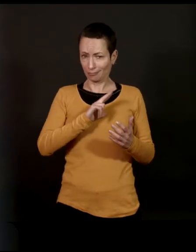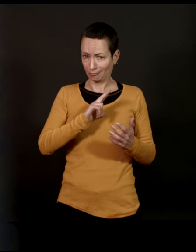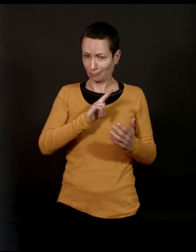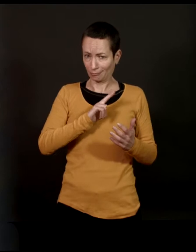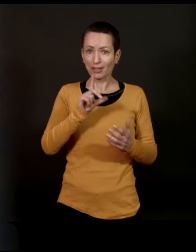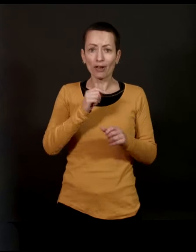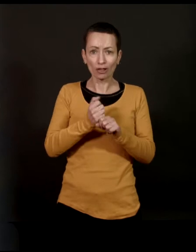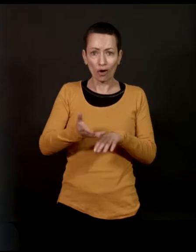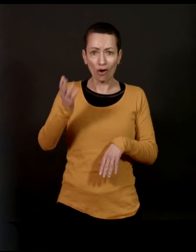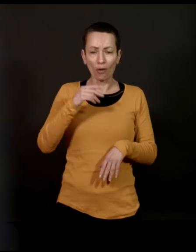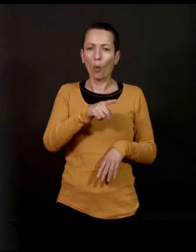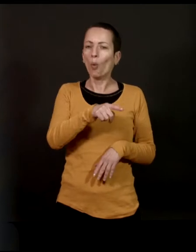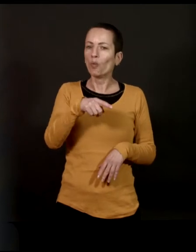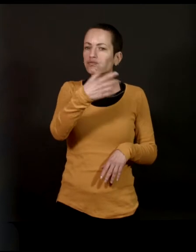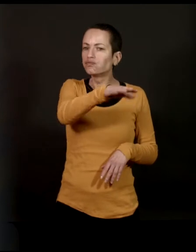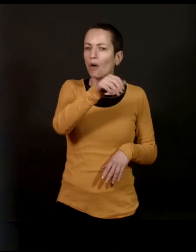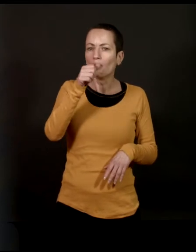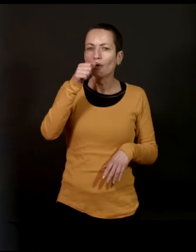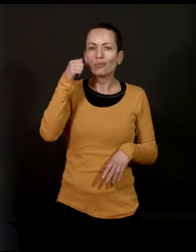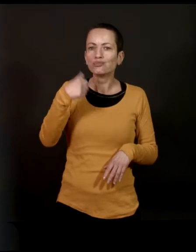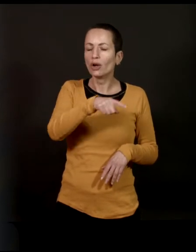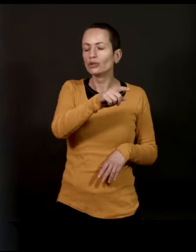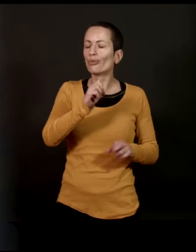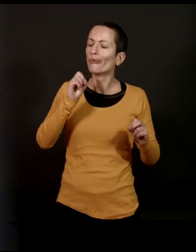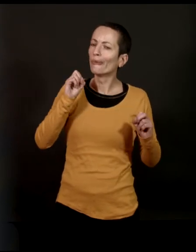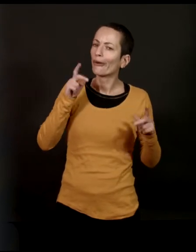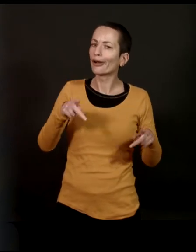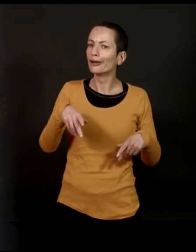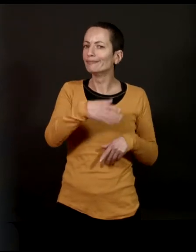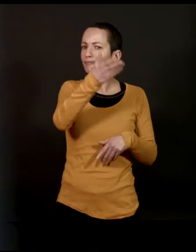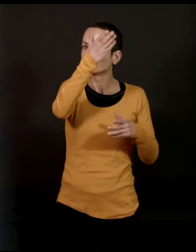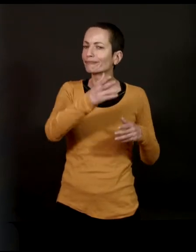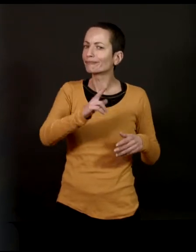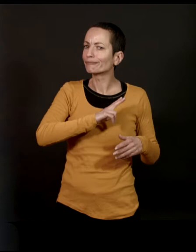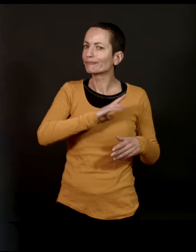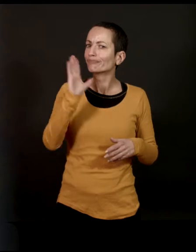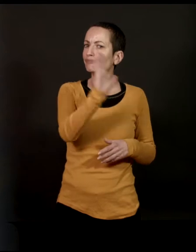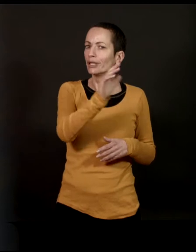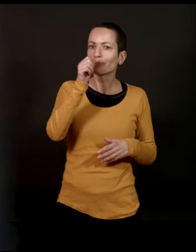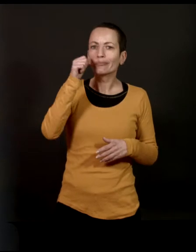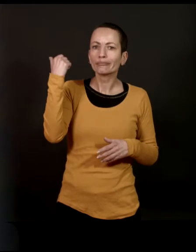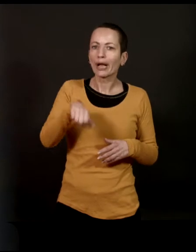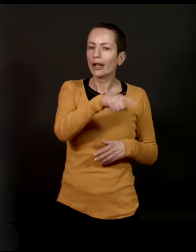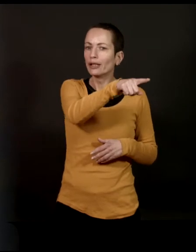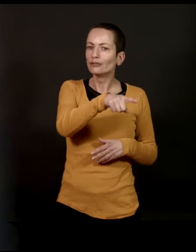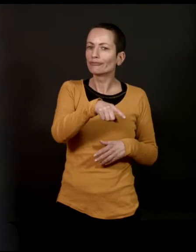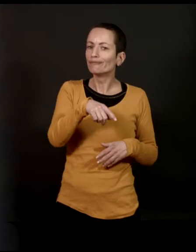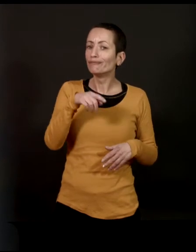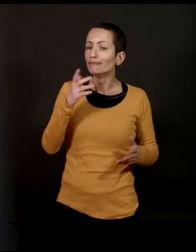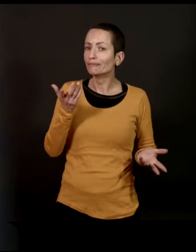ça va, t'es belge, ça passait comme une belge d'opérette, moi, qui aime